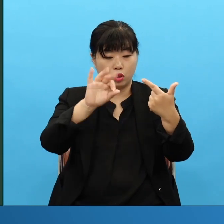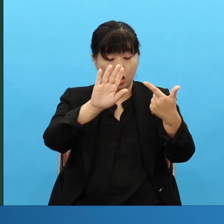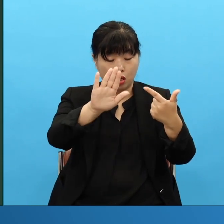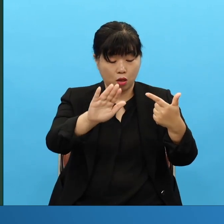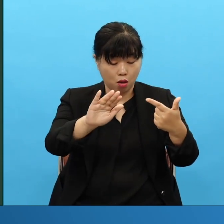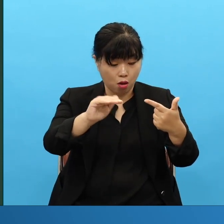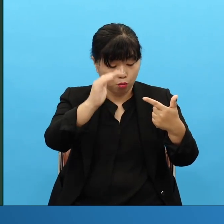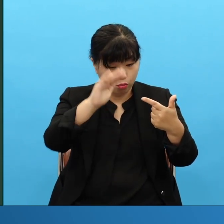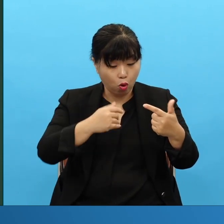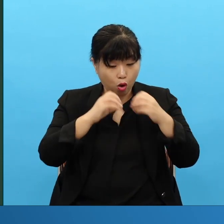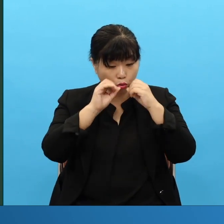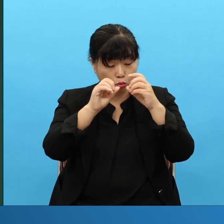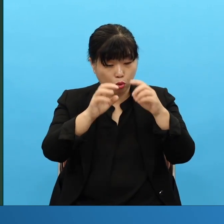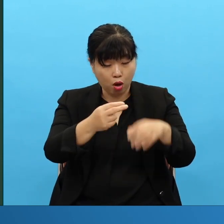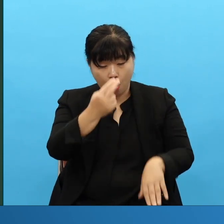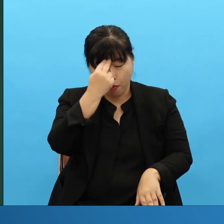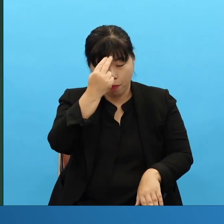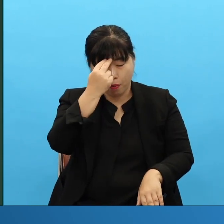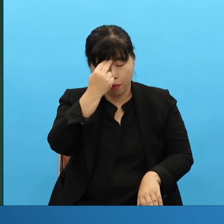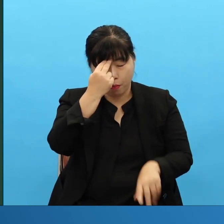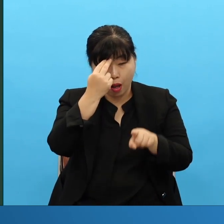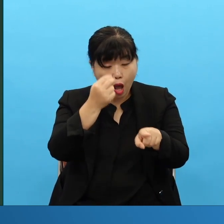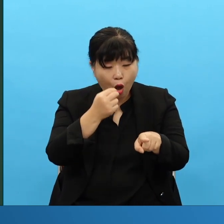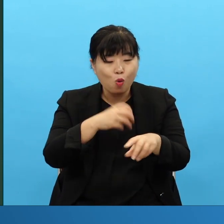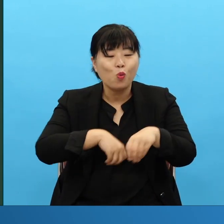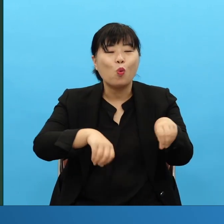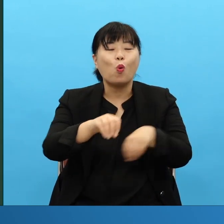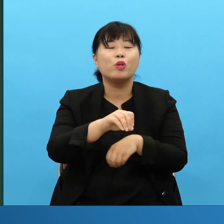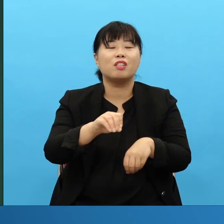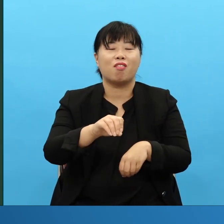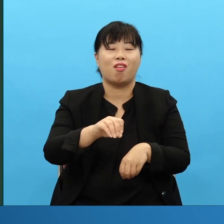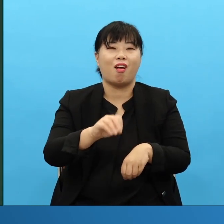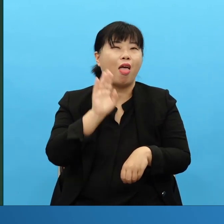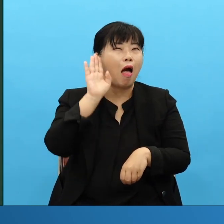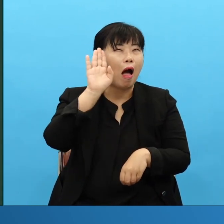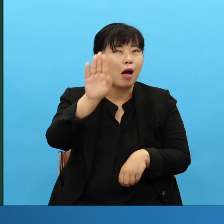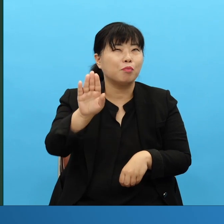이걸 절대 놓치면 안 됩니다 두란노 들어가기 전에 이것부터 했어요